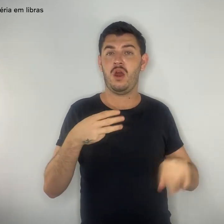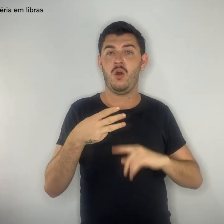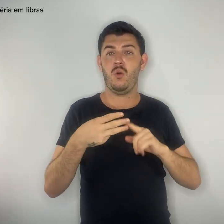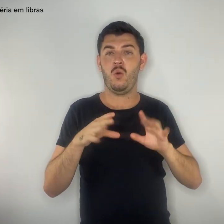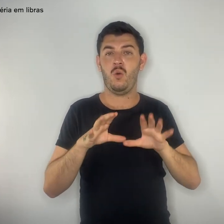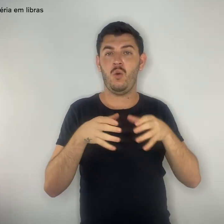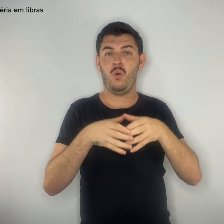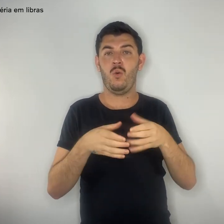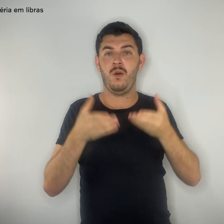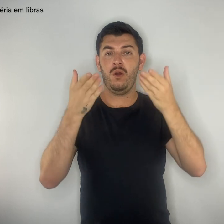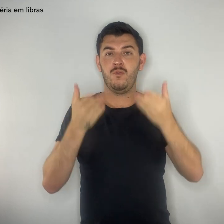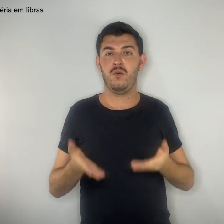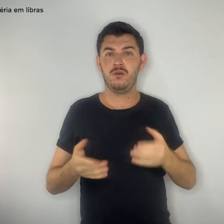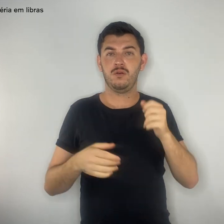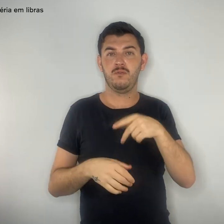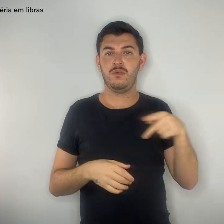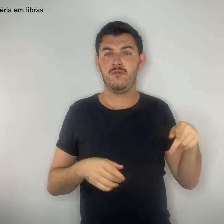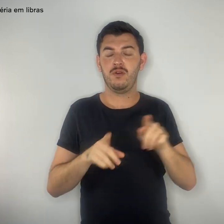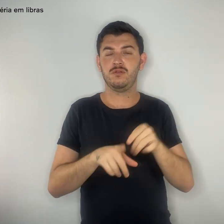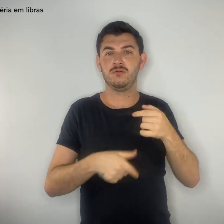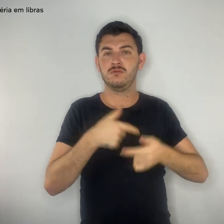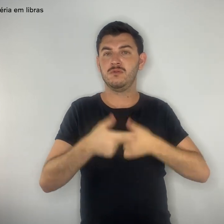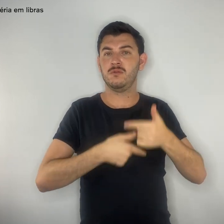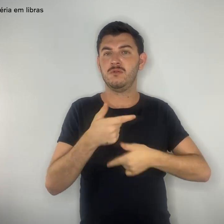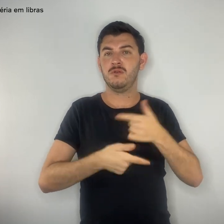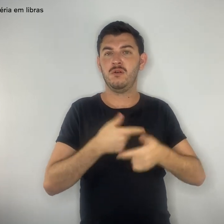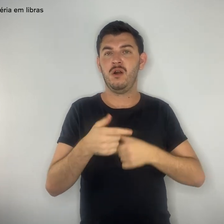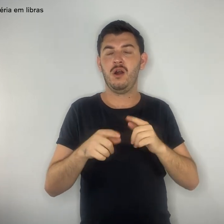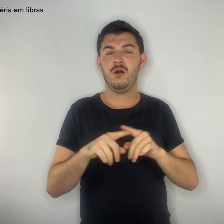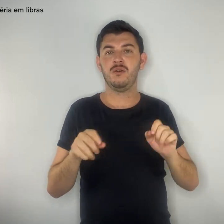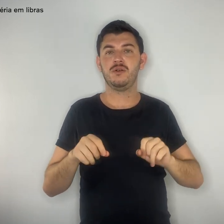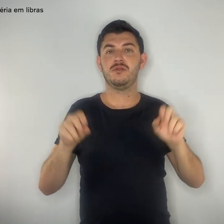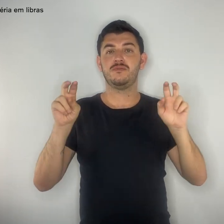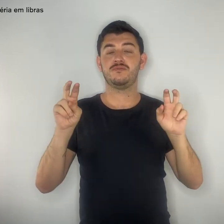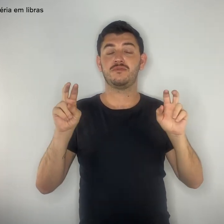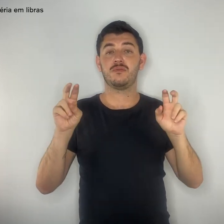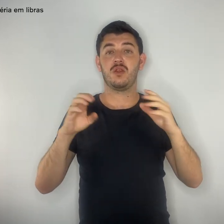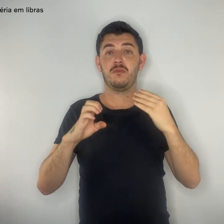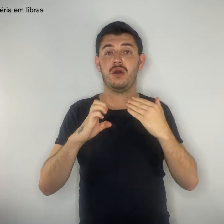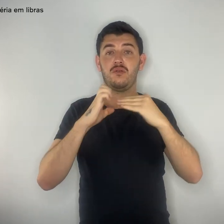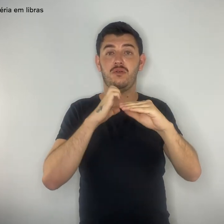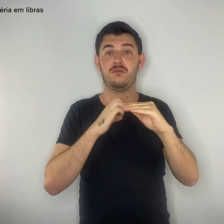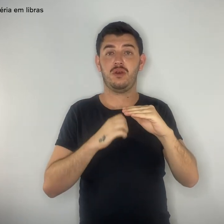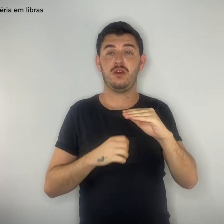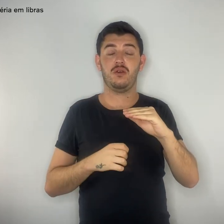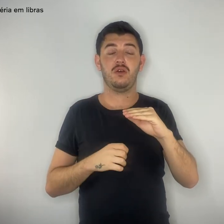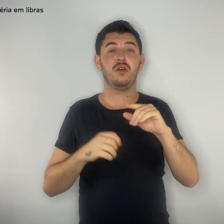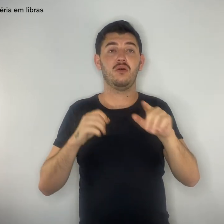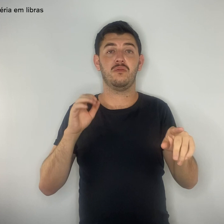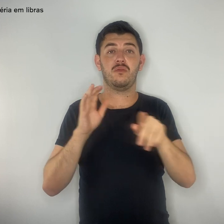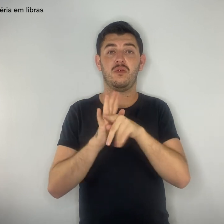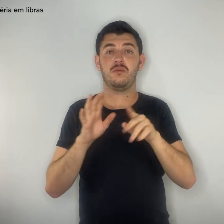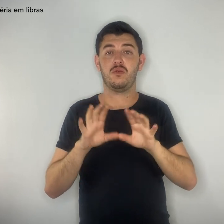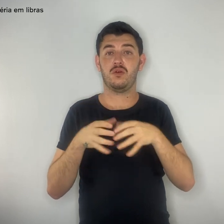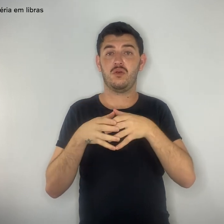para imprensa arroba simprodf.org.br.